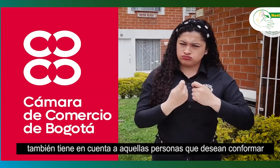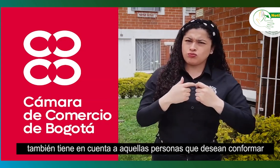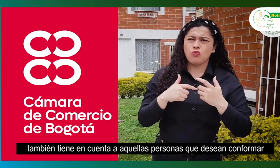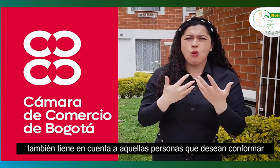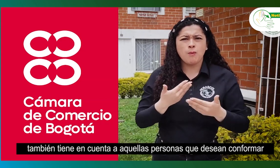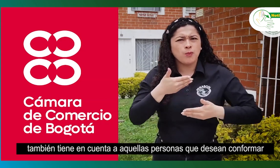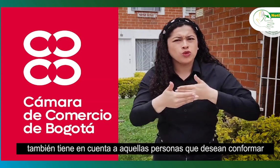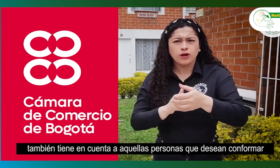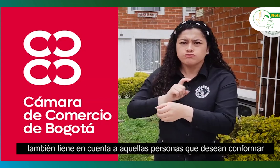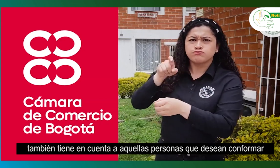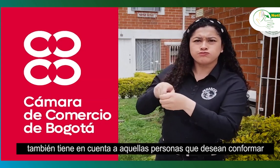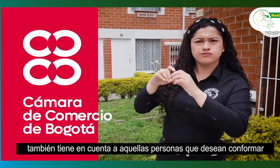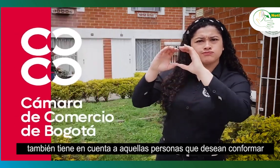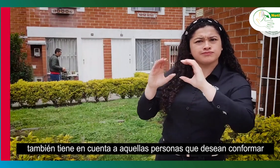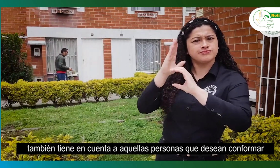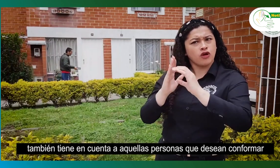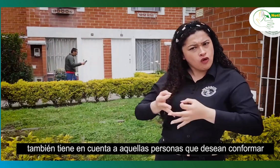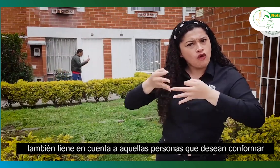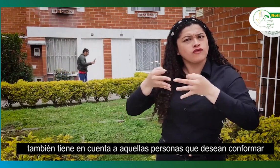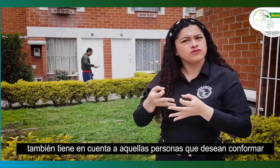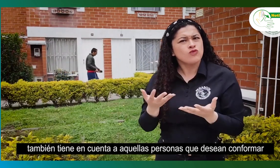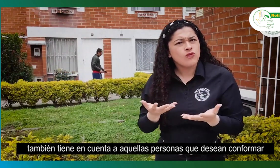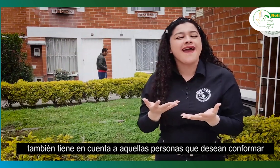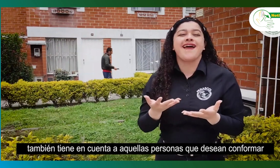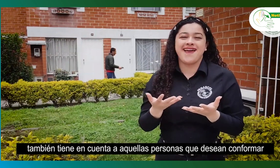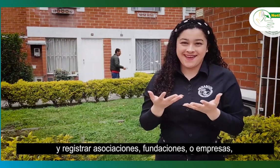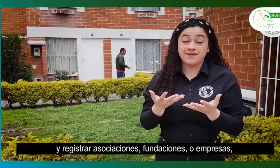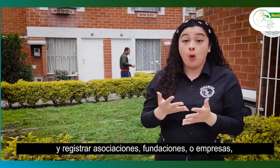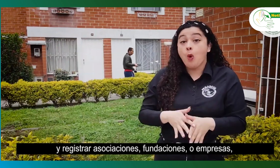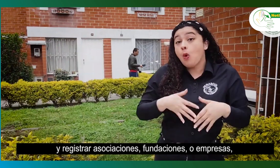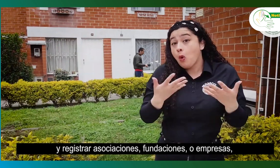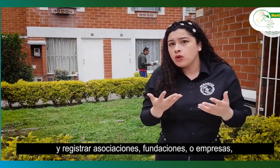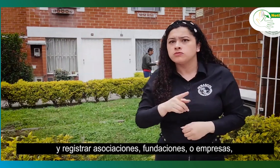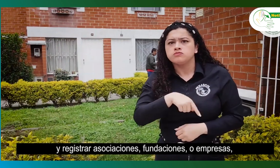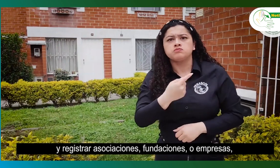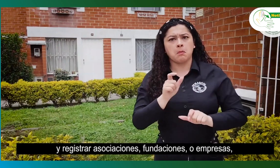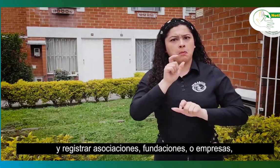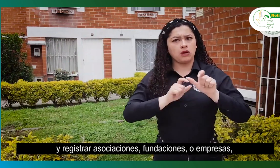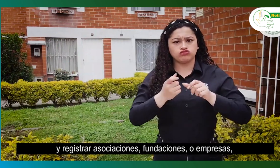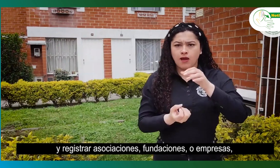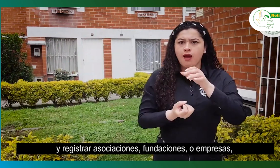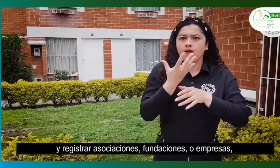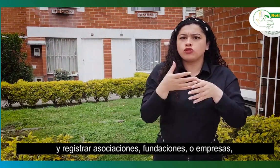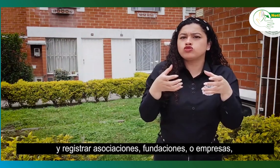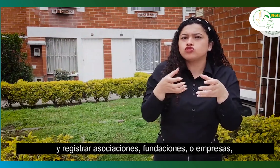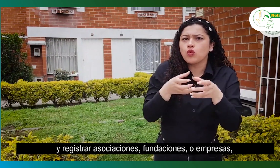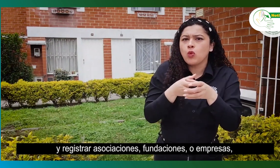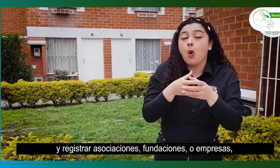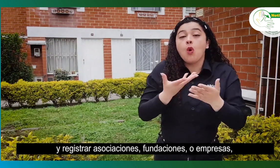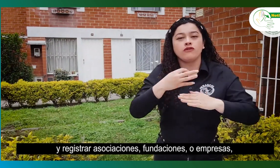También tiene en cuenta aquellas personas que desean conformar y registrar asociaciones, fundaciones o